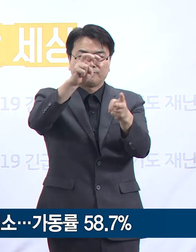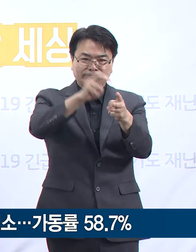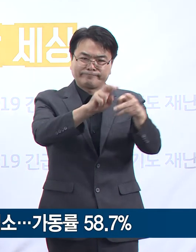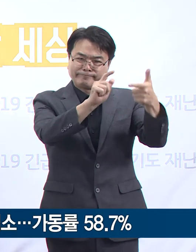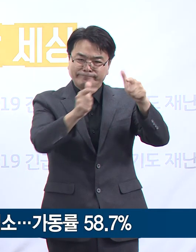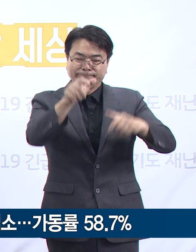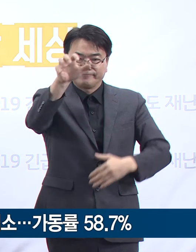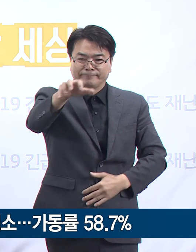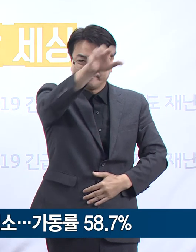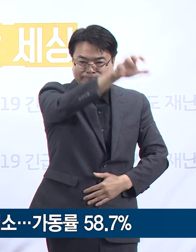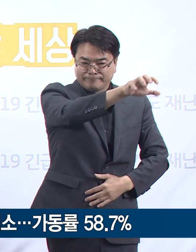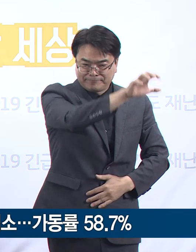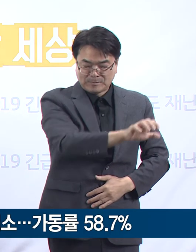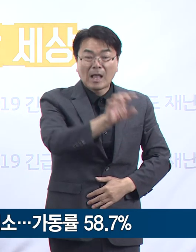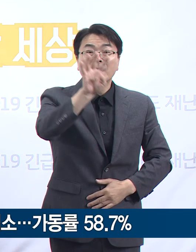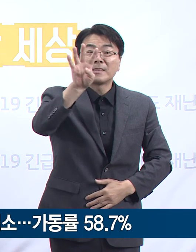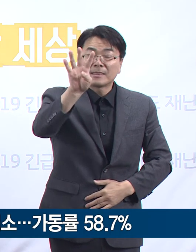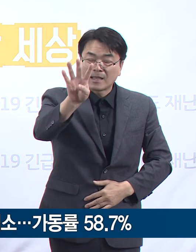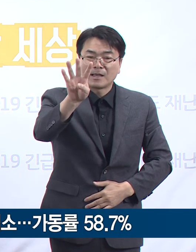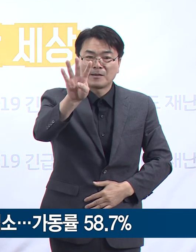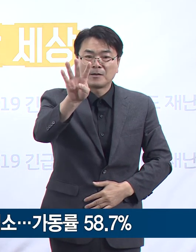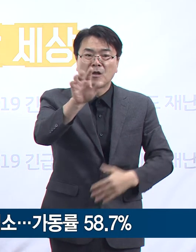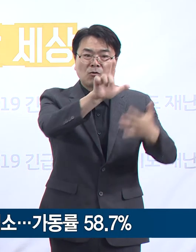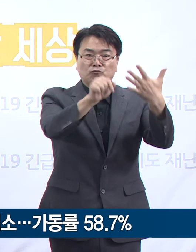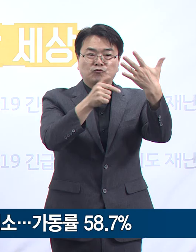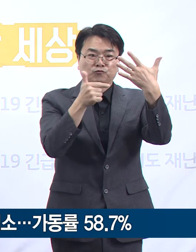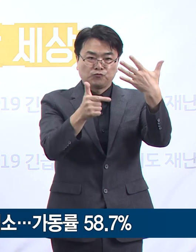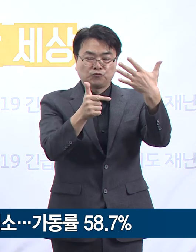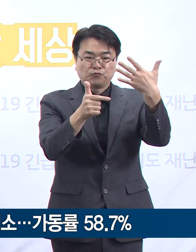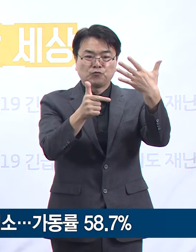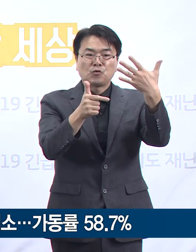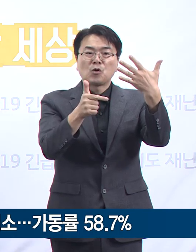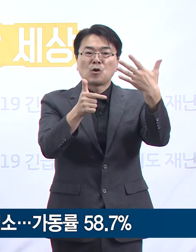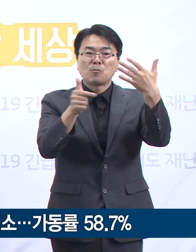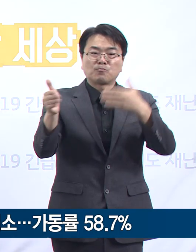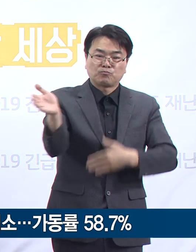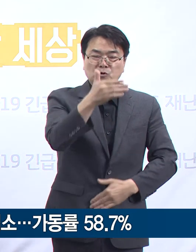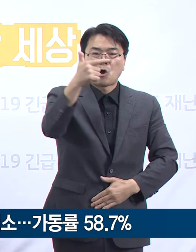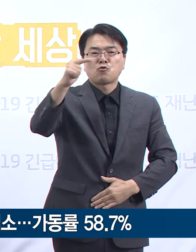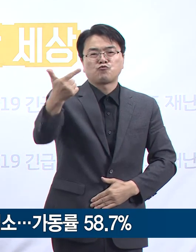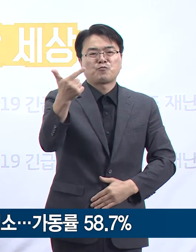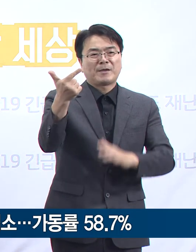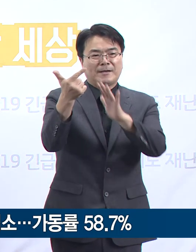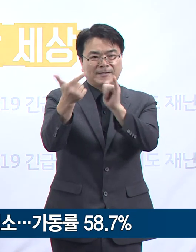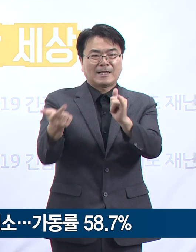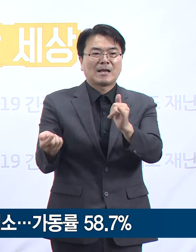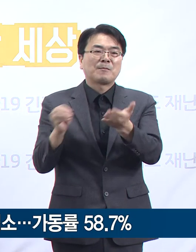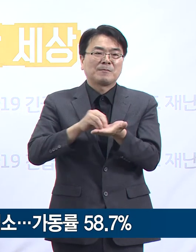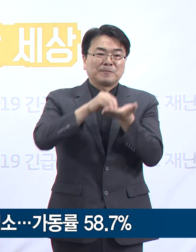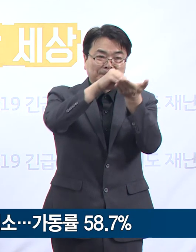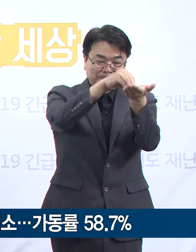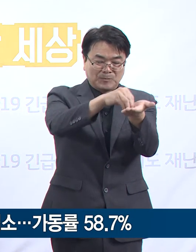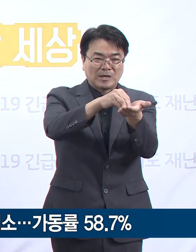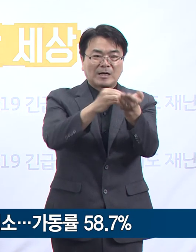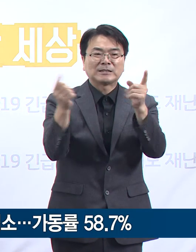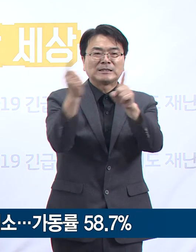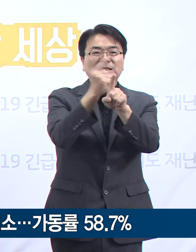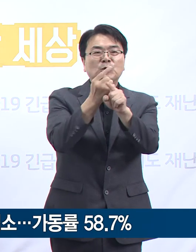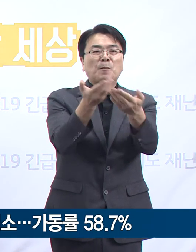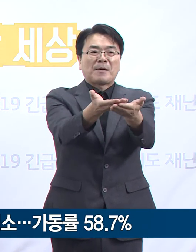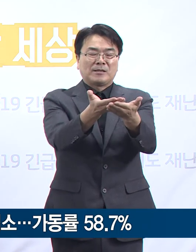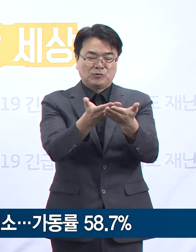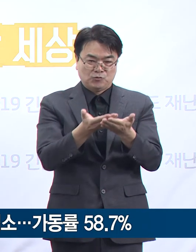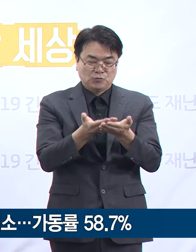총 4개 센터에는 9월 6일 18시 기준 600명이 입소하고 있어 58.7%의